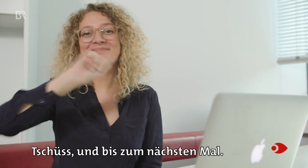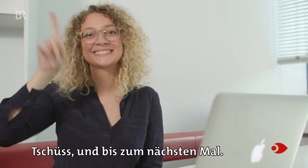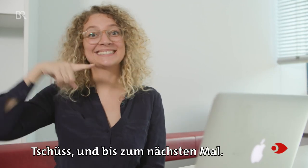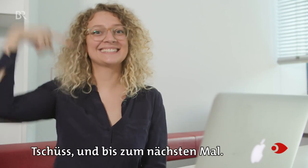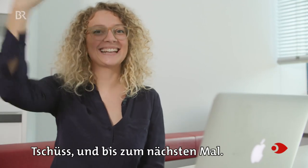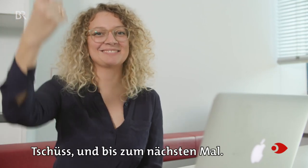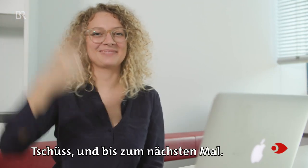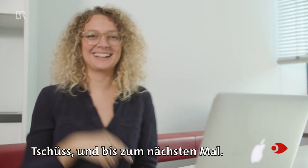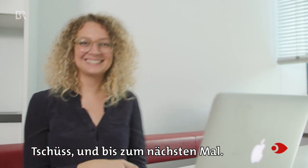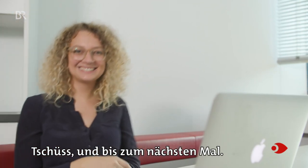Und bis zum nächsten Mal.